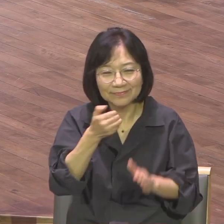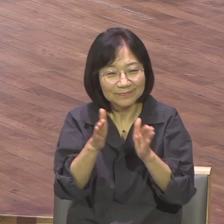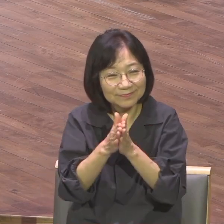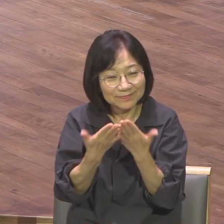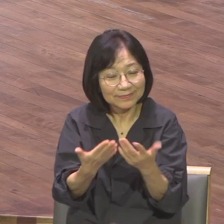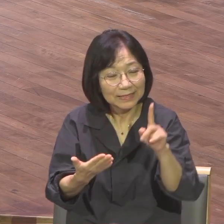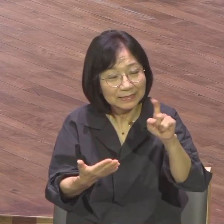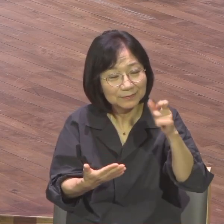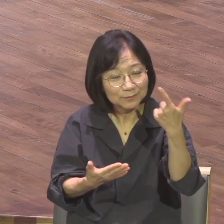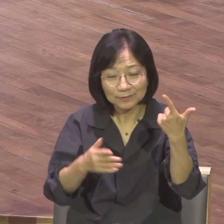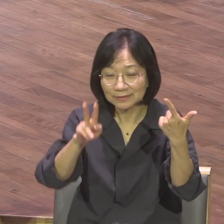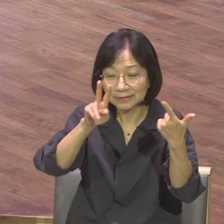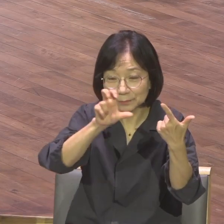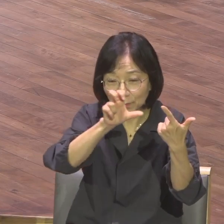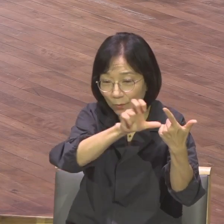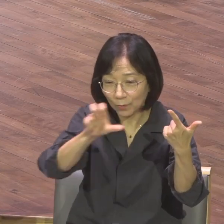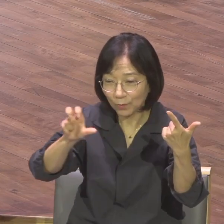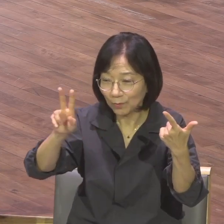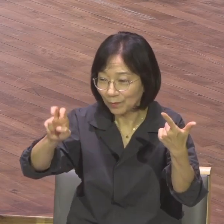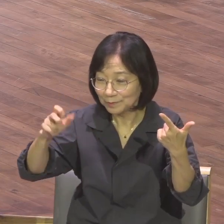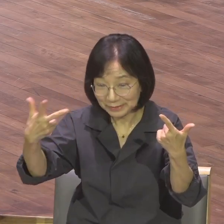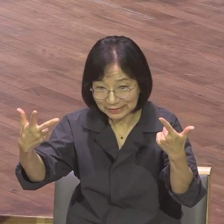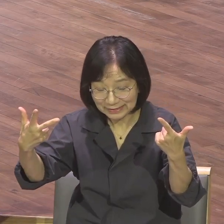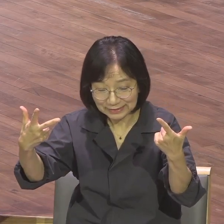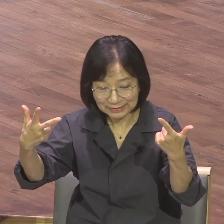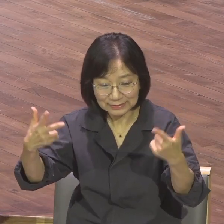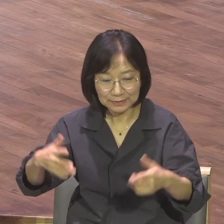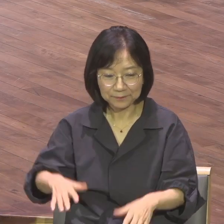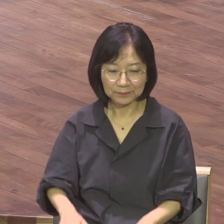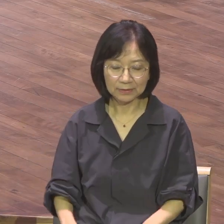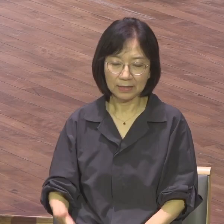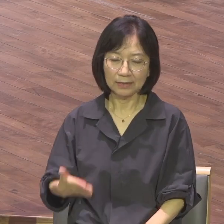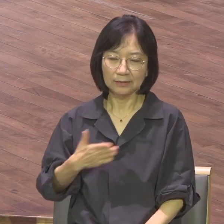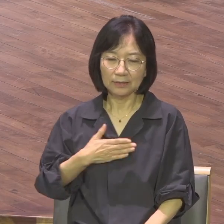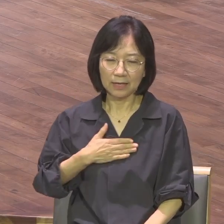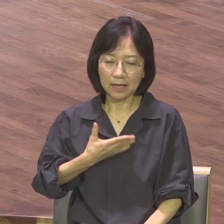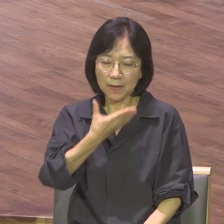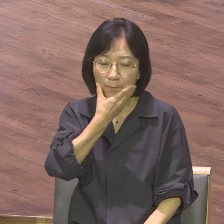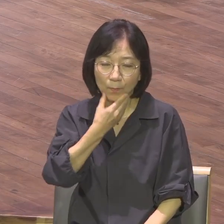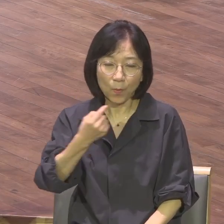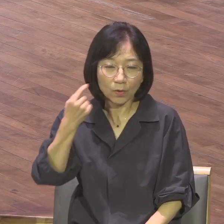27절에 바울은 나의 복음이 영세 전부터 온 것이라고 고백하고 있습니다.